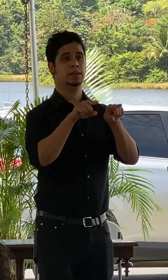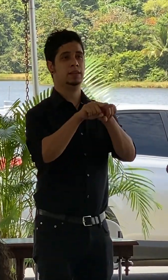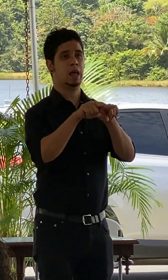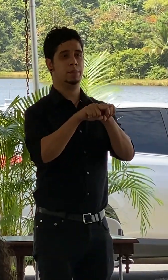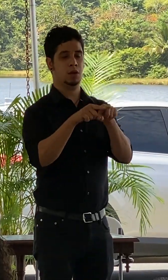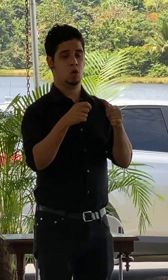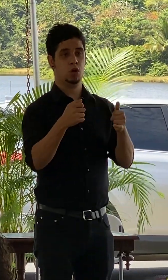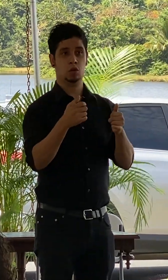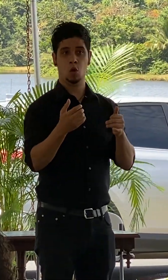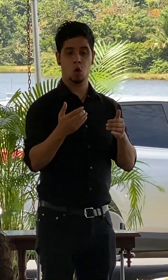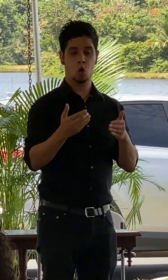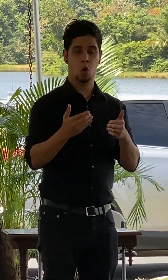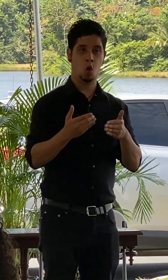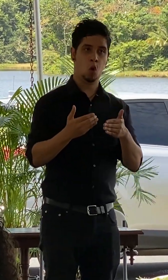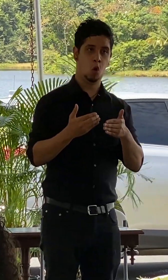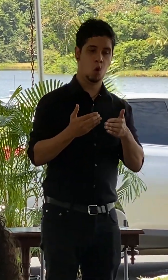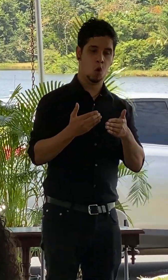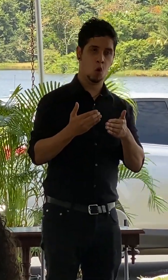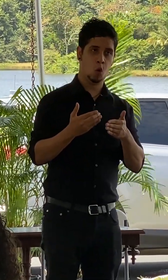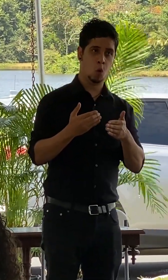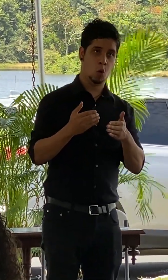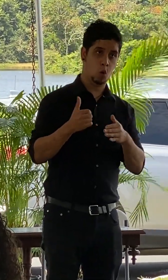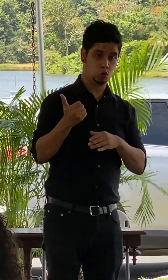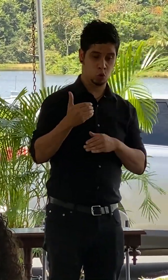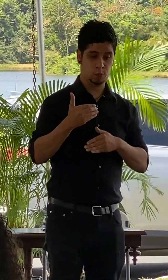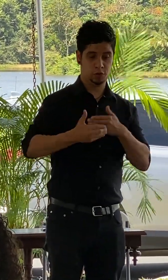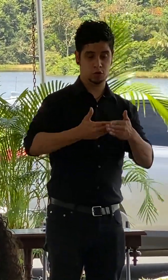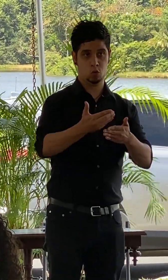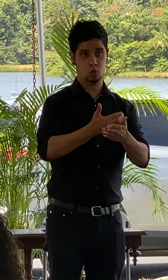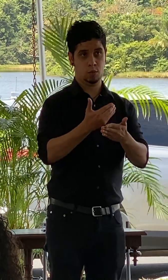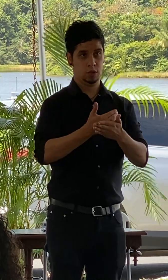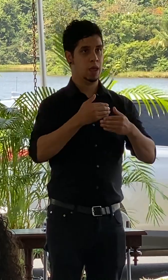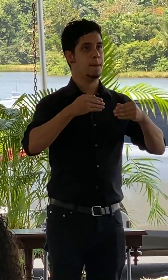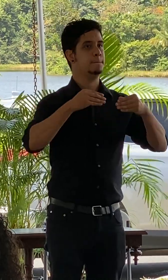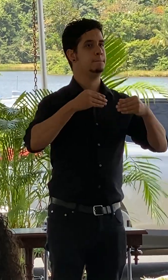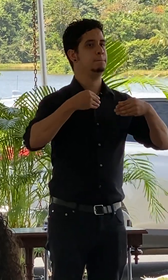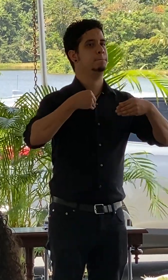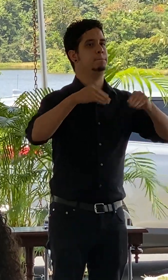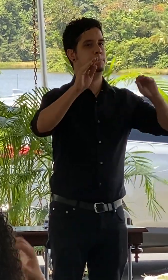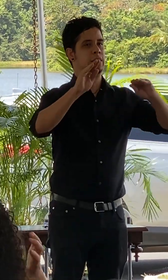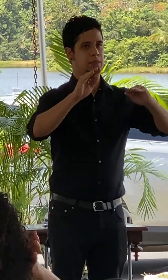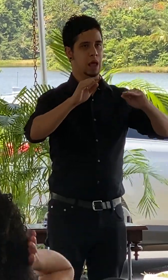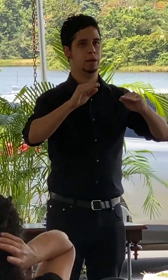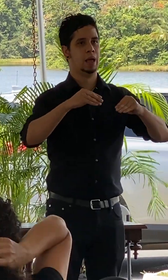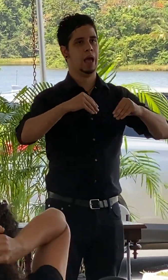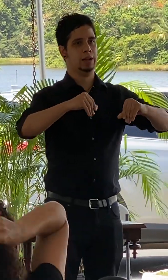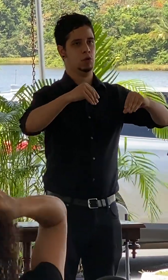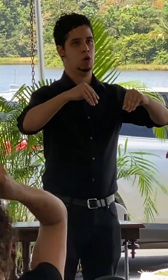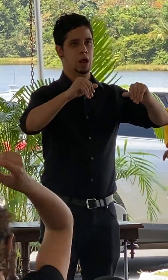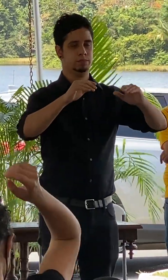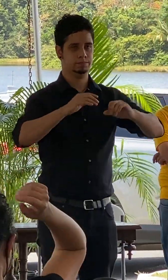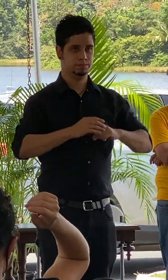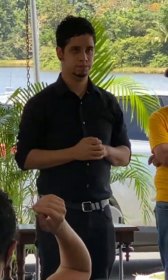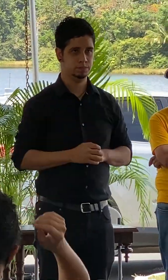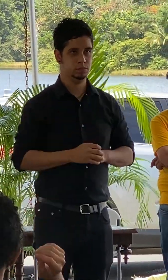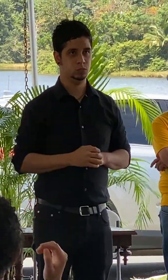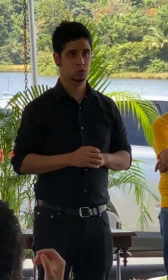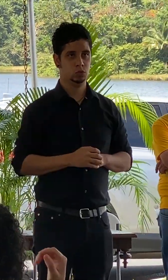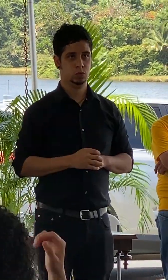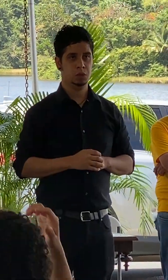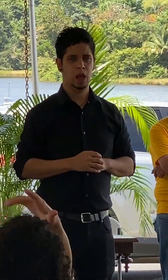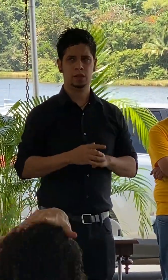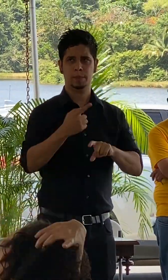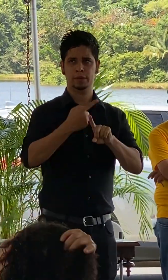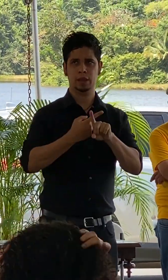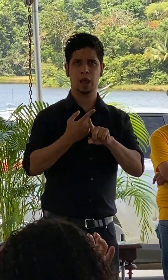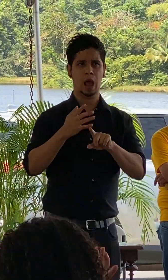otra iniciativa y es el mercado agrícola que por fin de la tuvimos a punto de iniciarlo hace unos